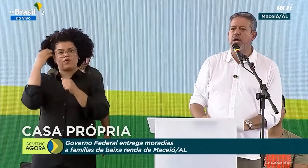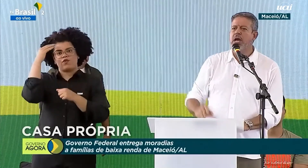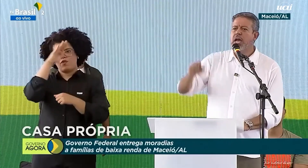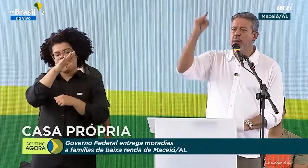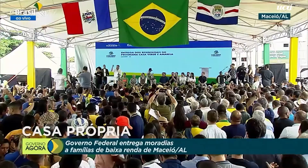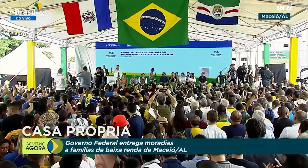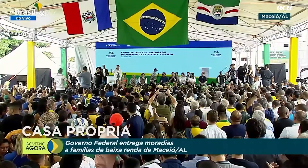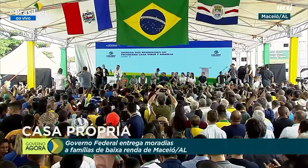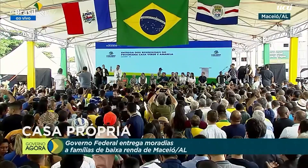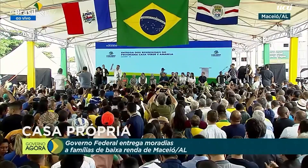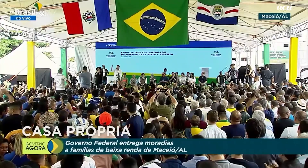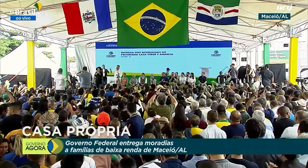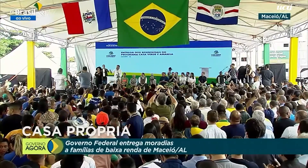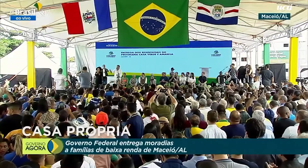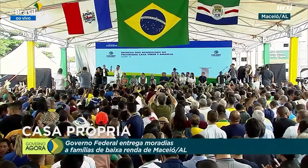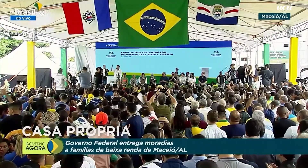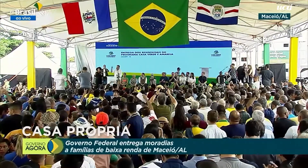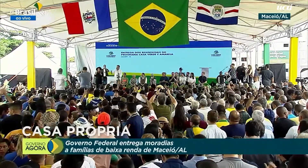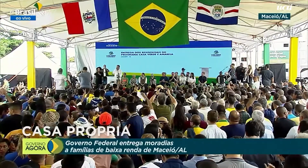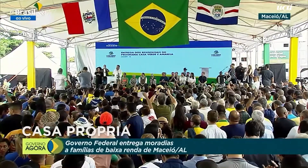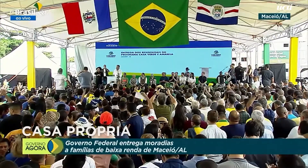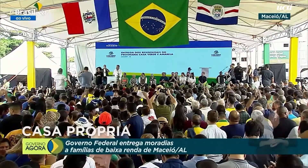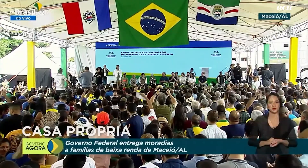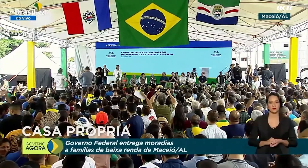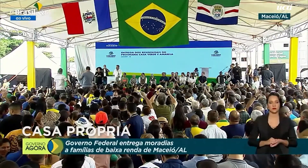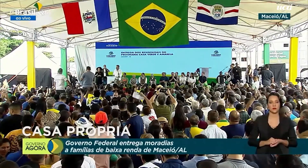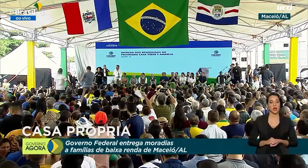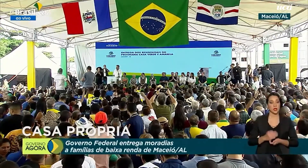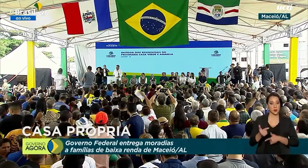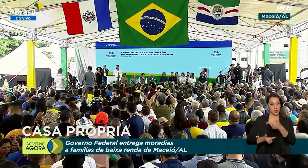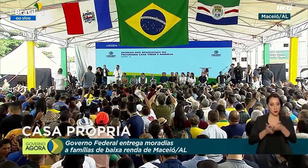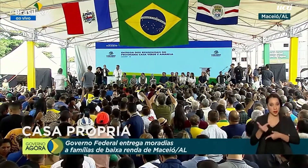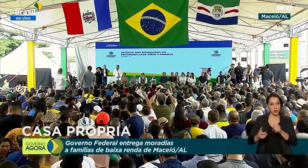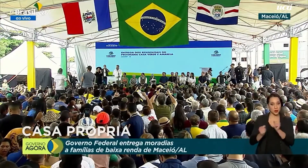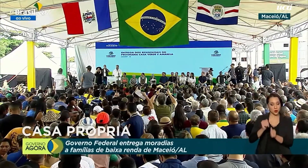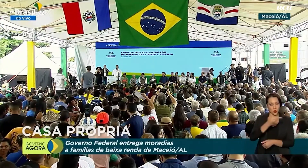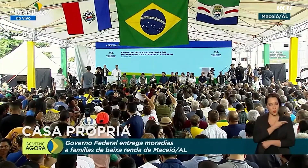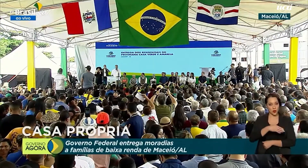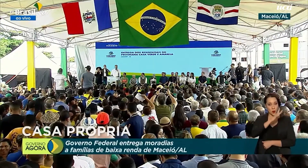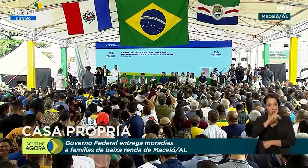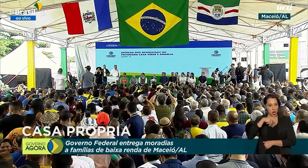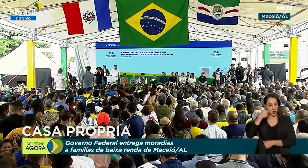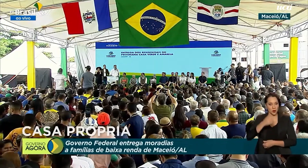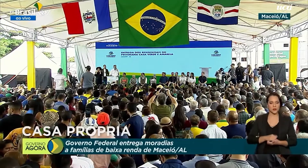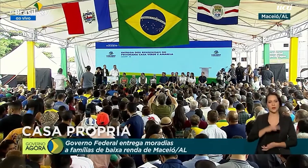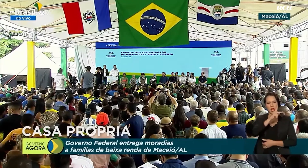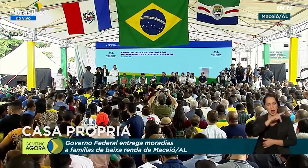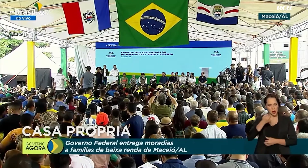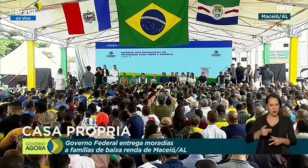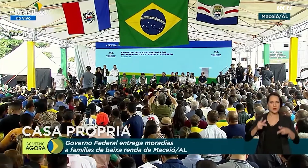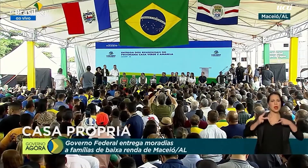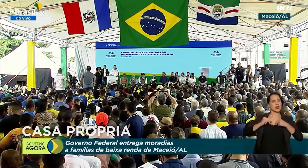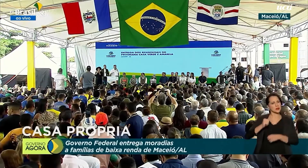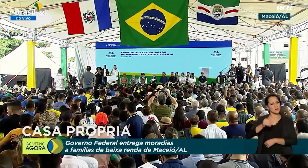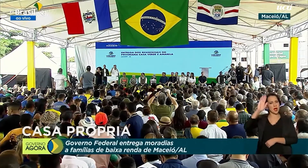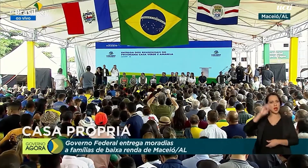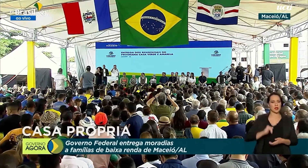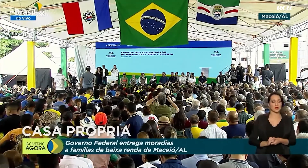Brasil e para trabalhar junto com o governo por Alagoas. Alagoas merece muito mais,